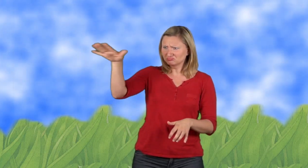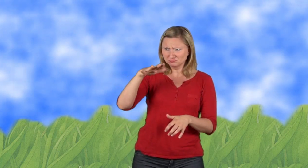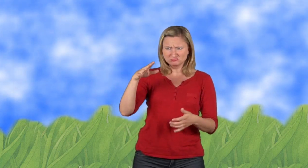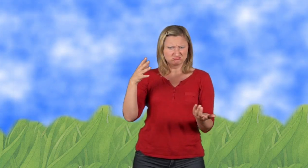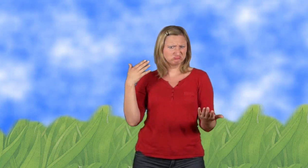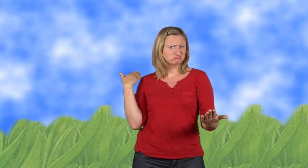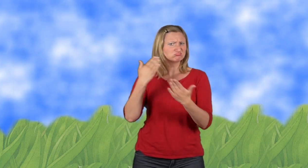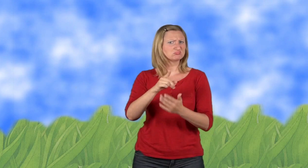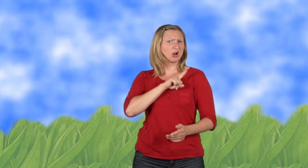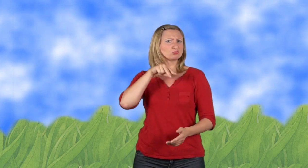seinen gewohnten Lauf.